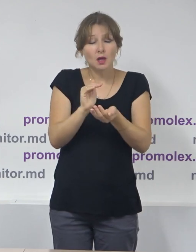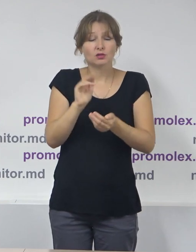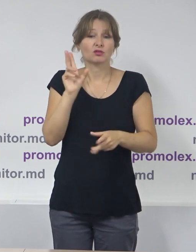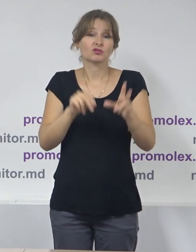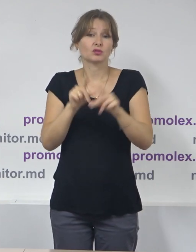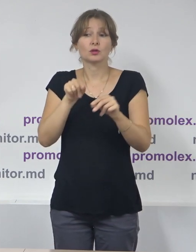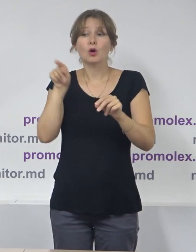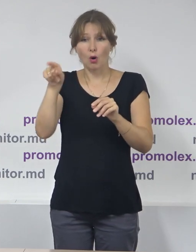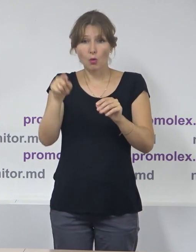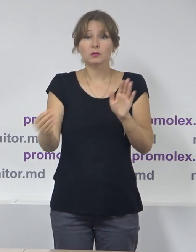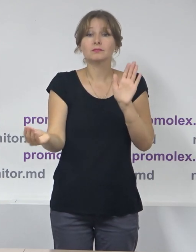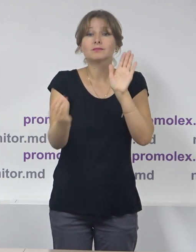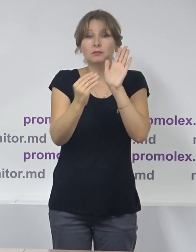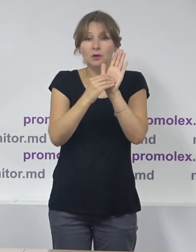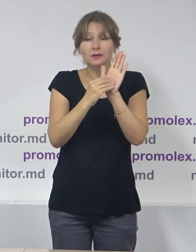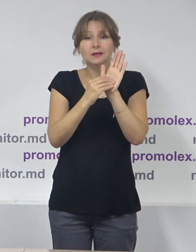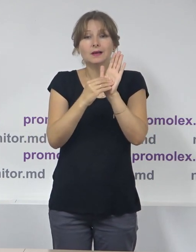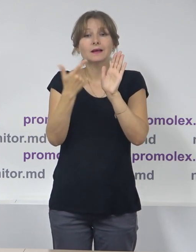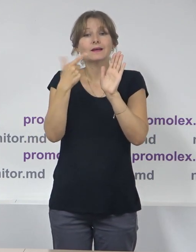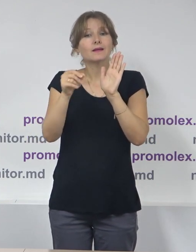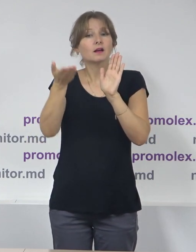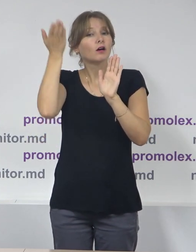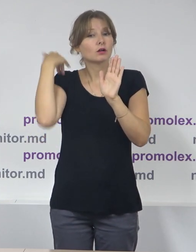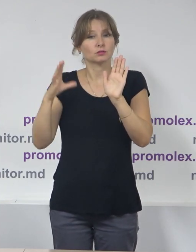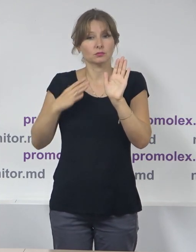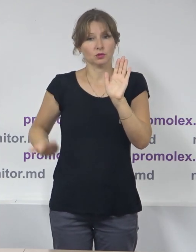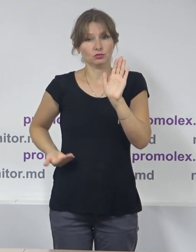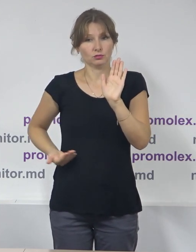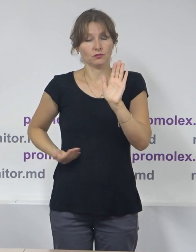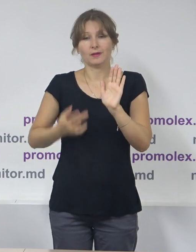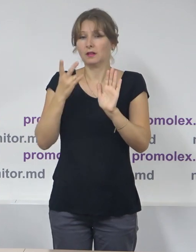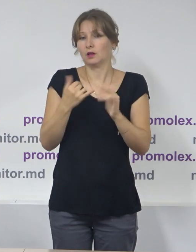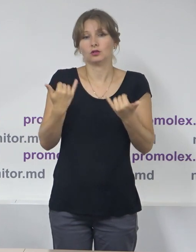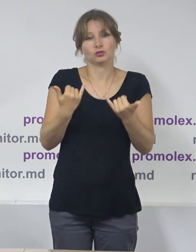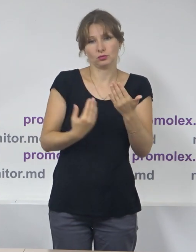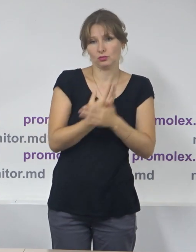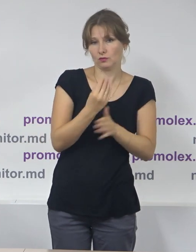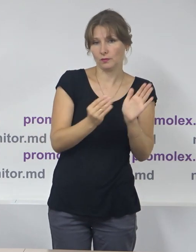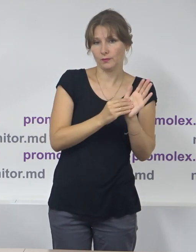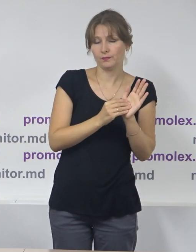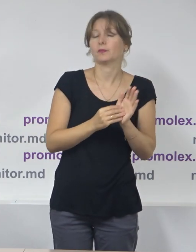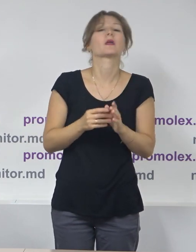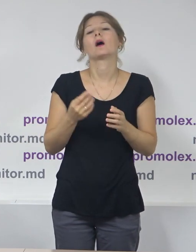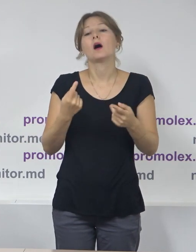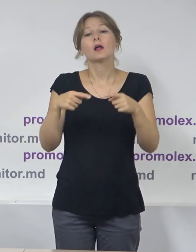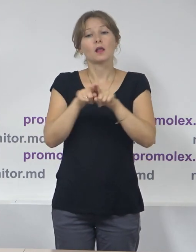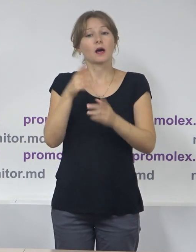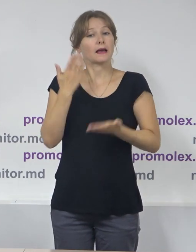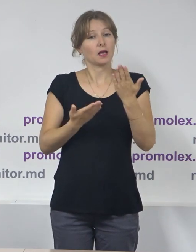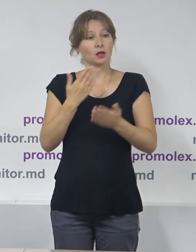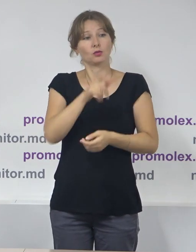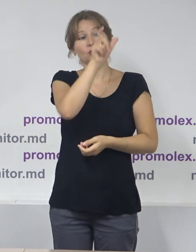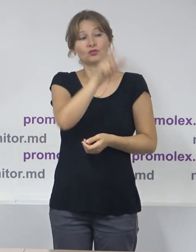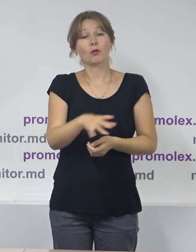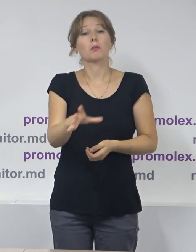inclus în lista electorală la secție de votare unde și are domiciliu. De asemenea, în cazul în care alegătorul a avut domiciliu